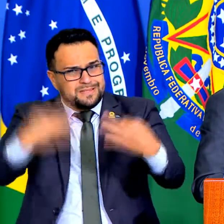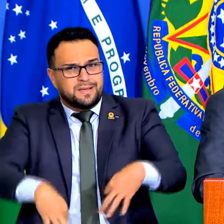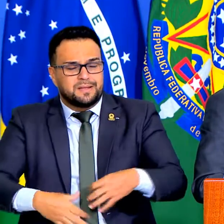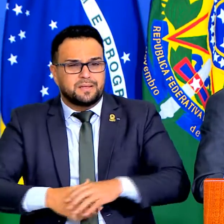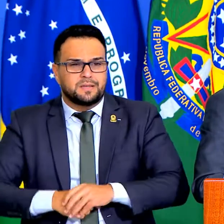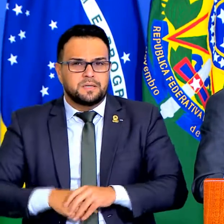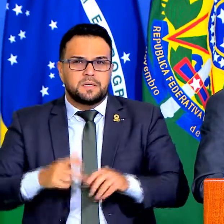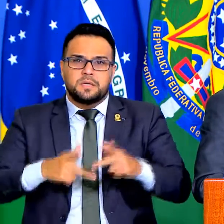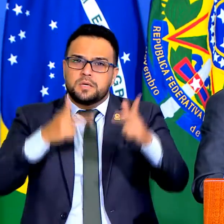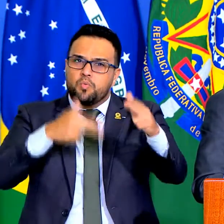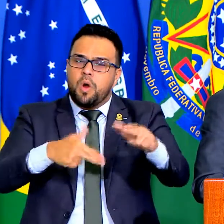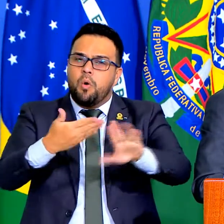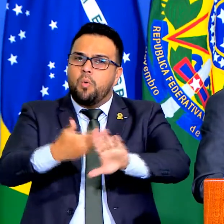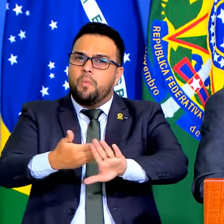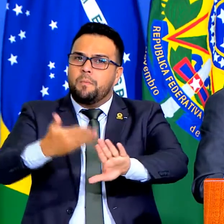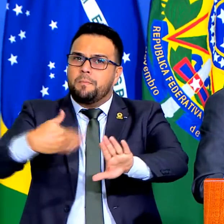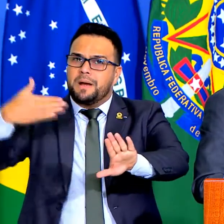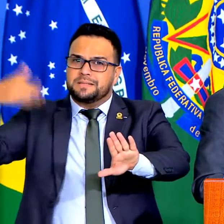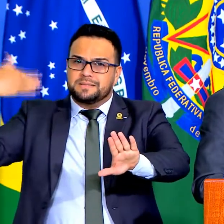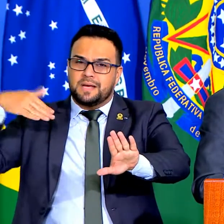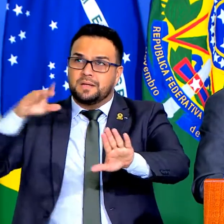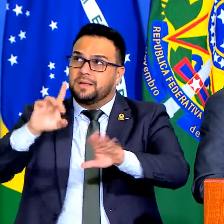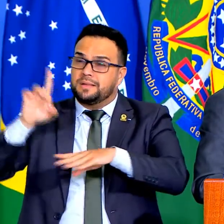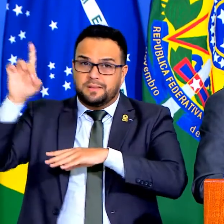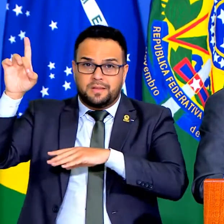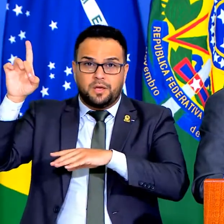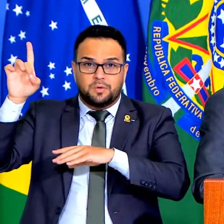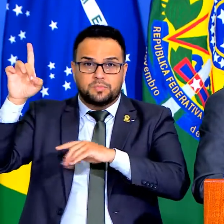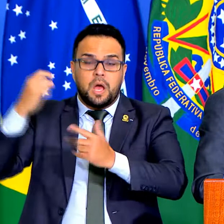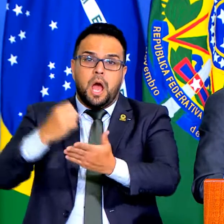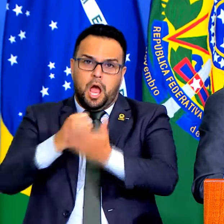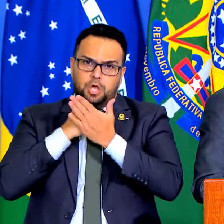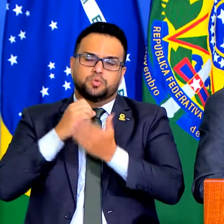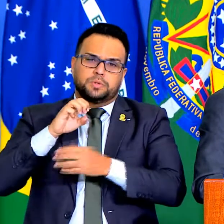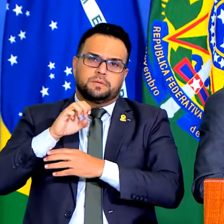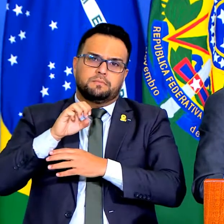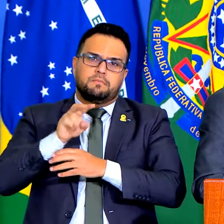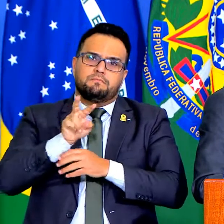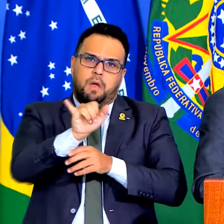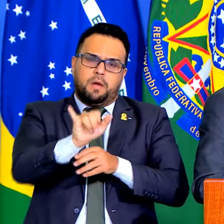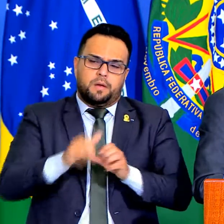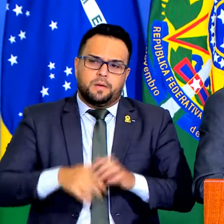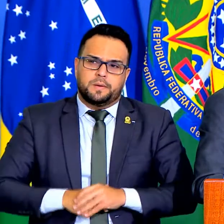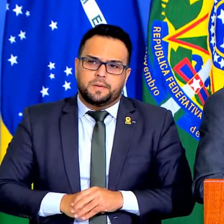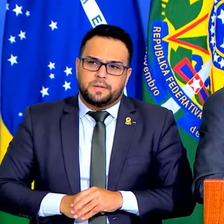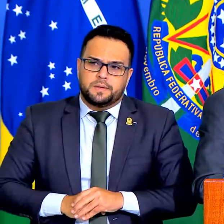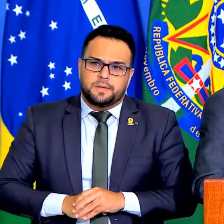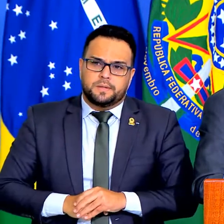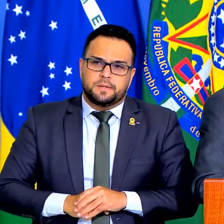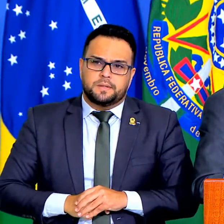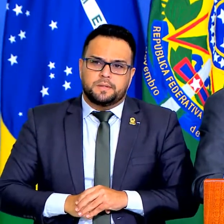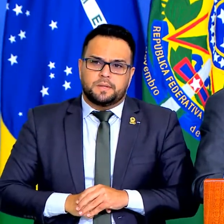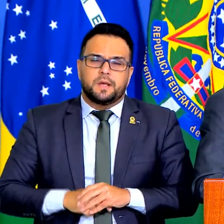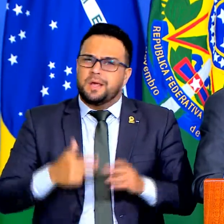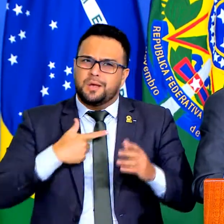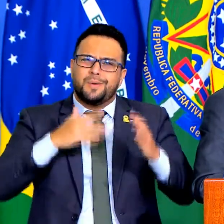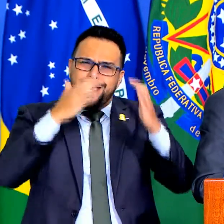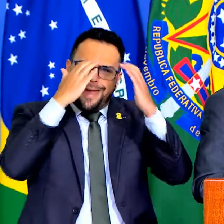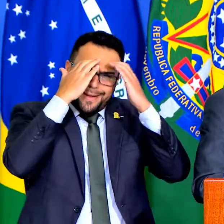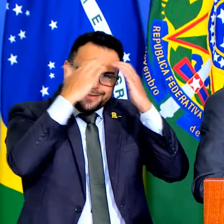como no passado Ele nos ajudará, como entendo eu com todo respeito,